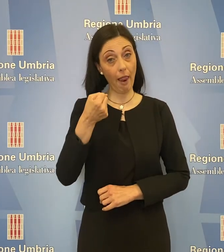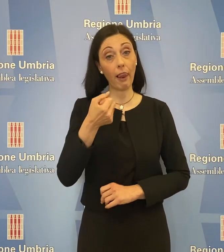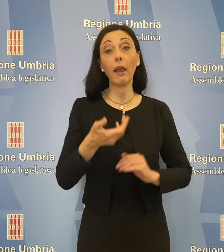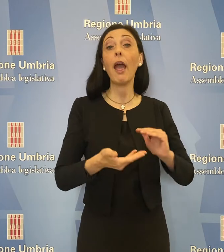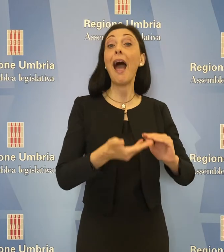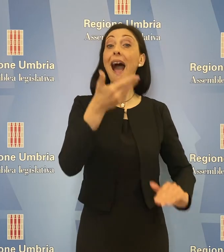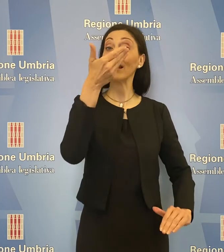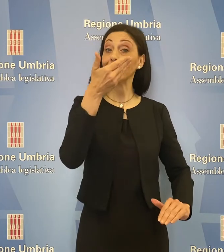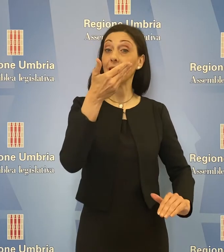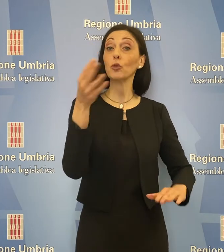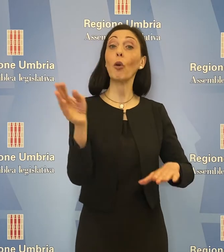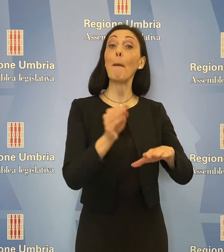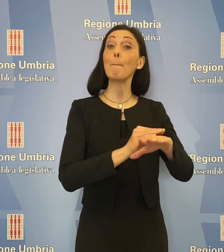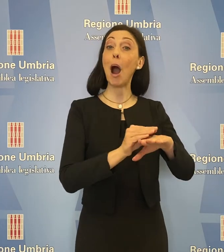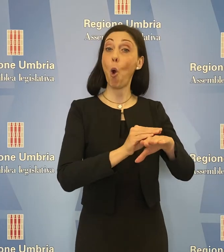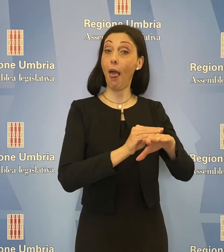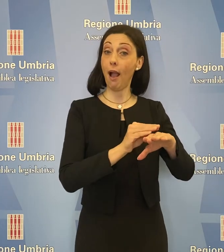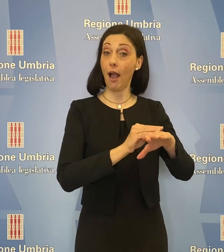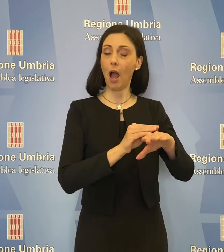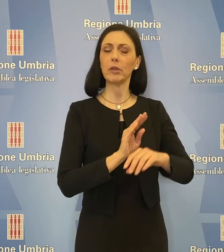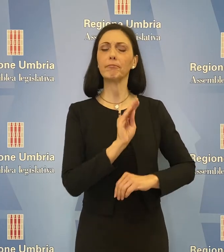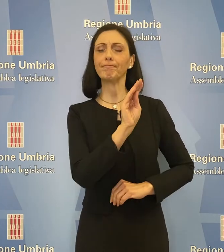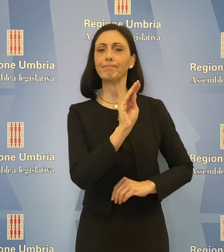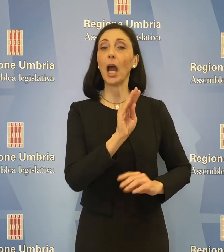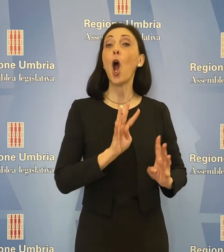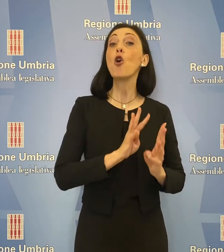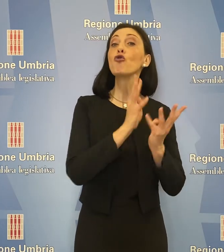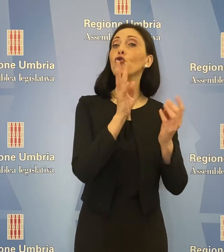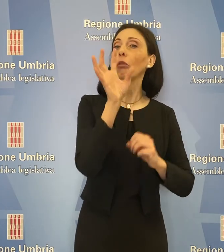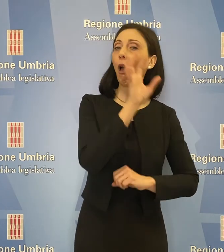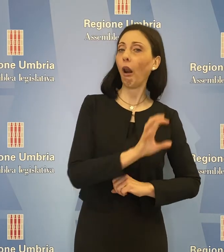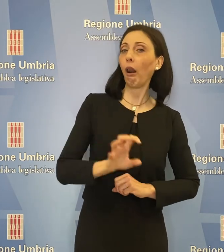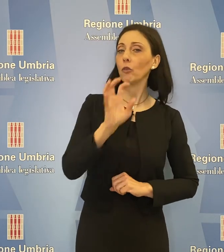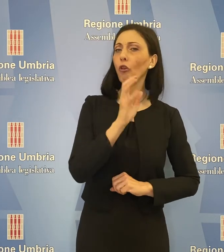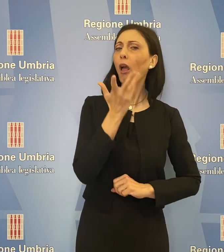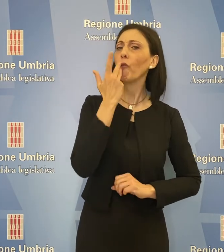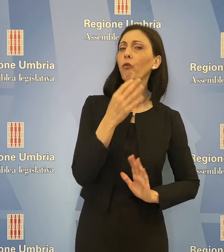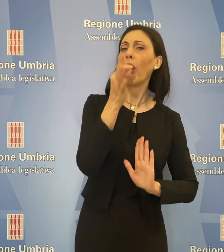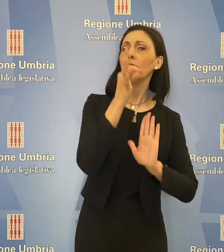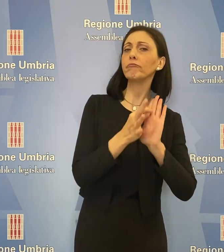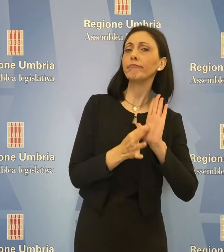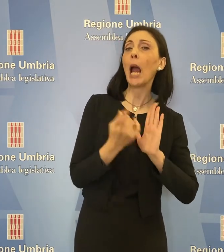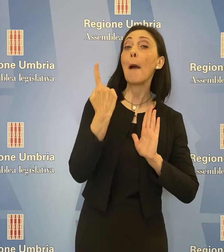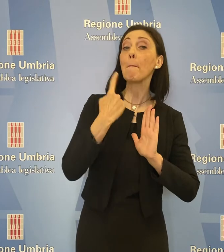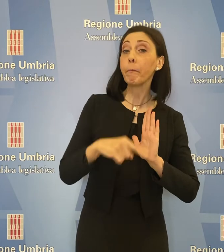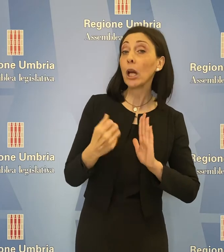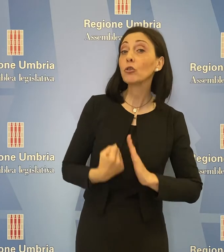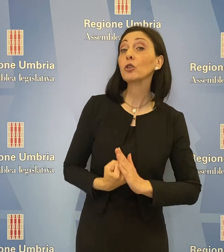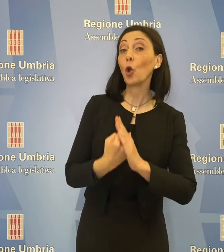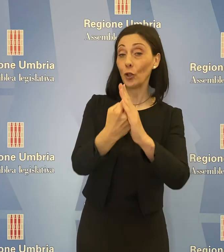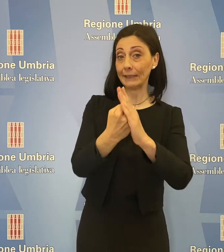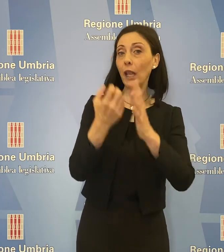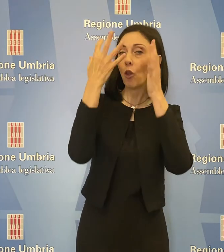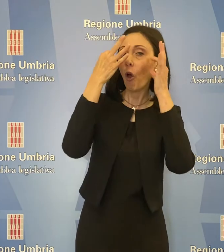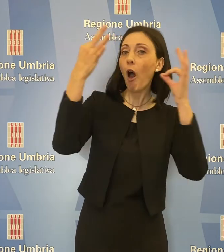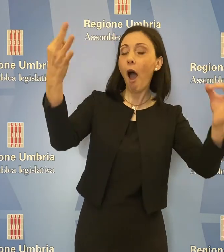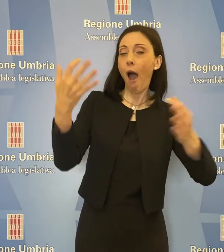hanno chiesto all'assessore Paola Agabiti se la giunta regionale intende adottare specifiche misure per sostenere i nidi di infanzia